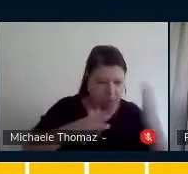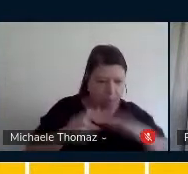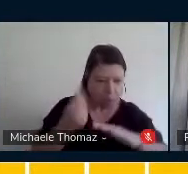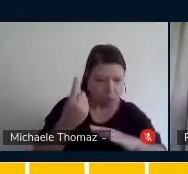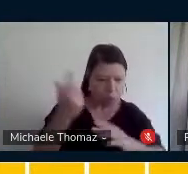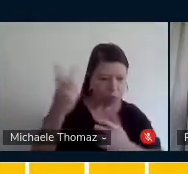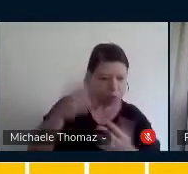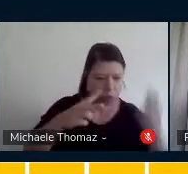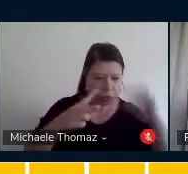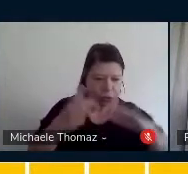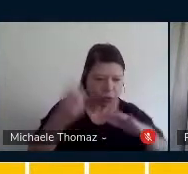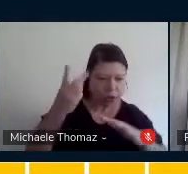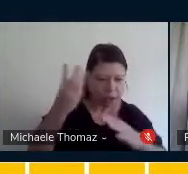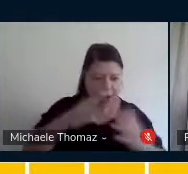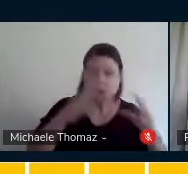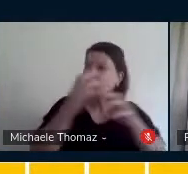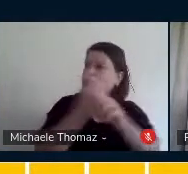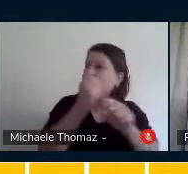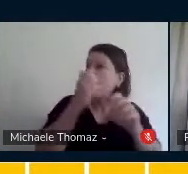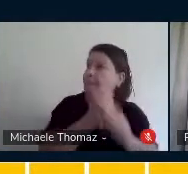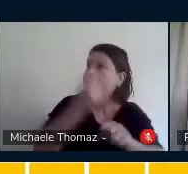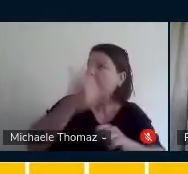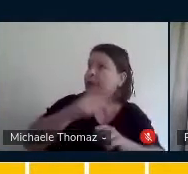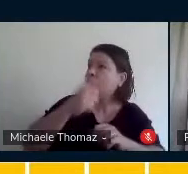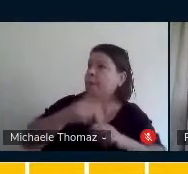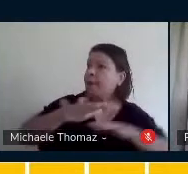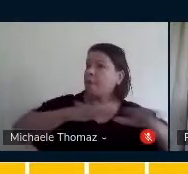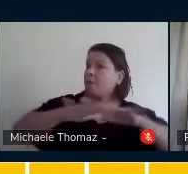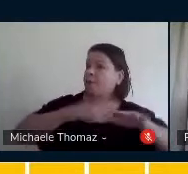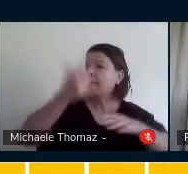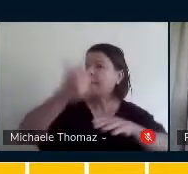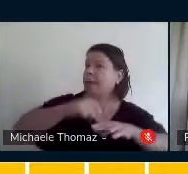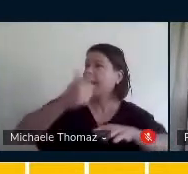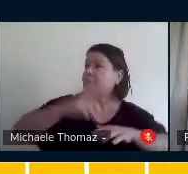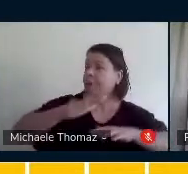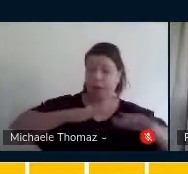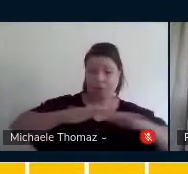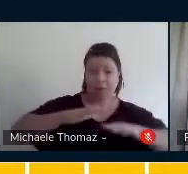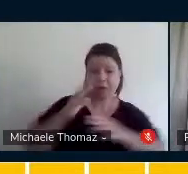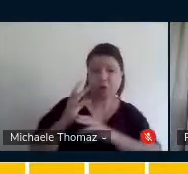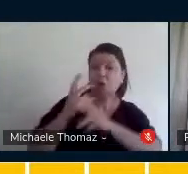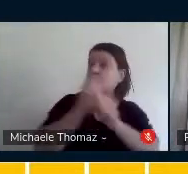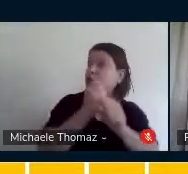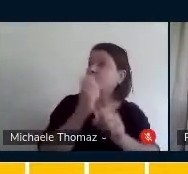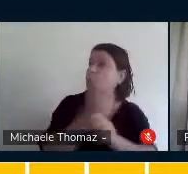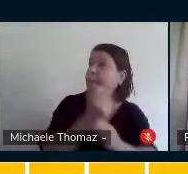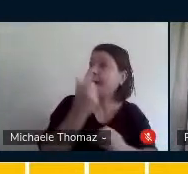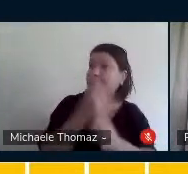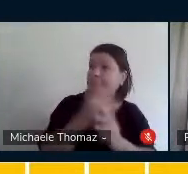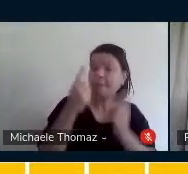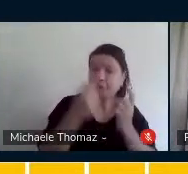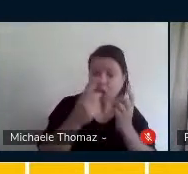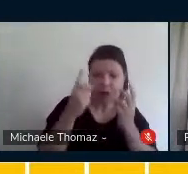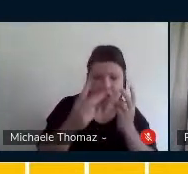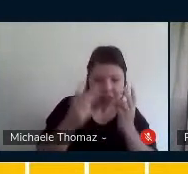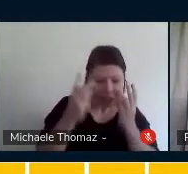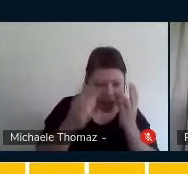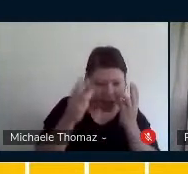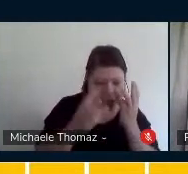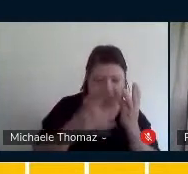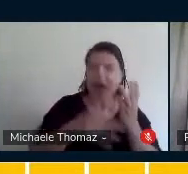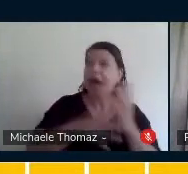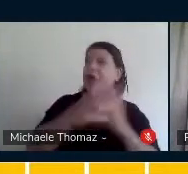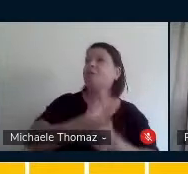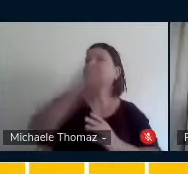repetido e qual sequência deles, e qual a sequência deles. Nessa hora, Paula